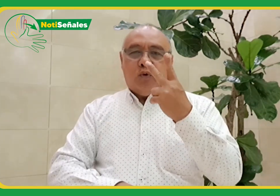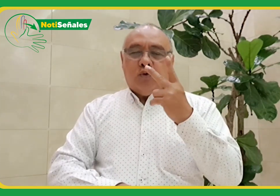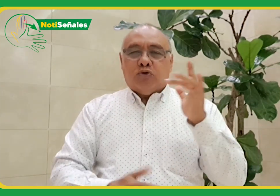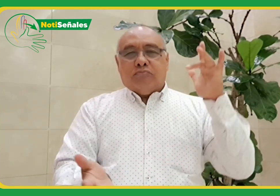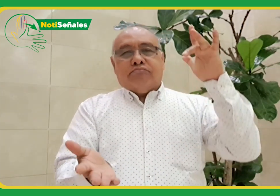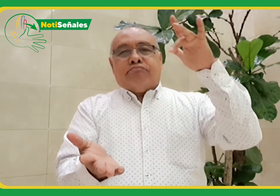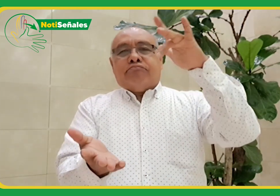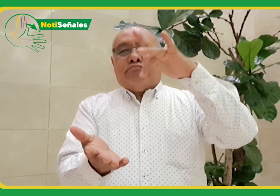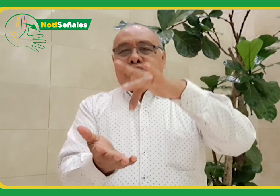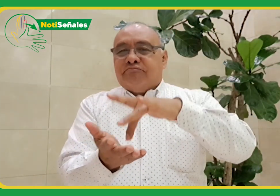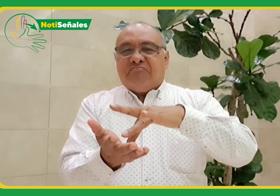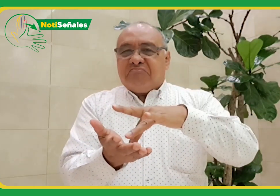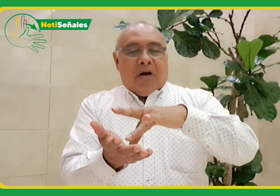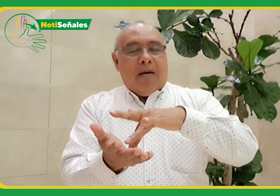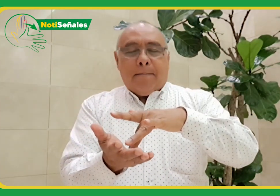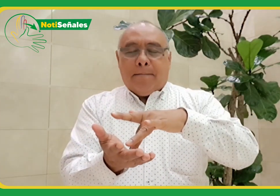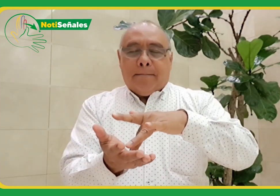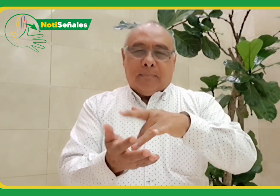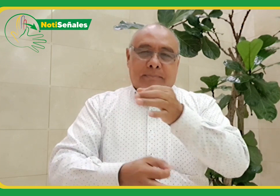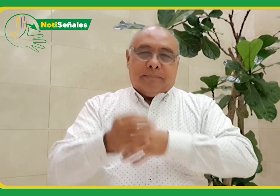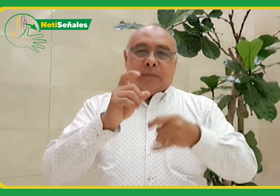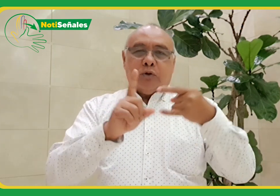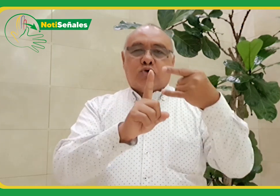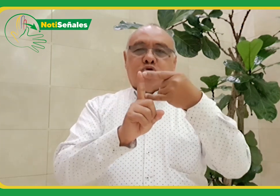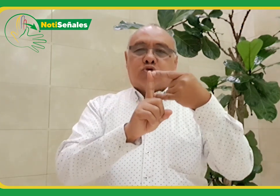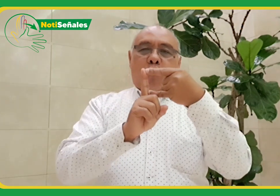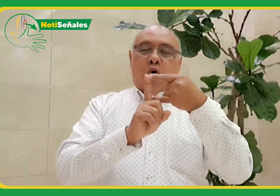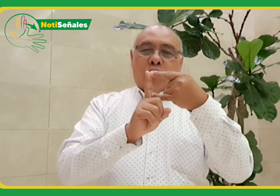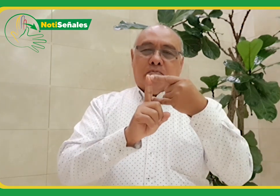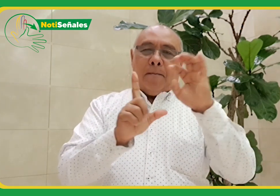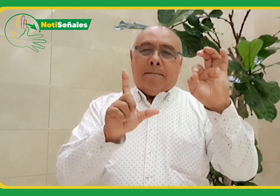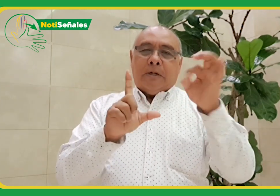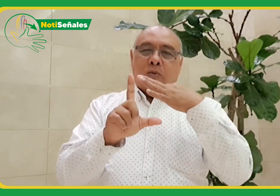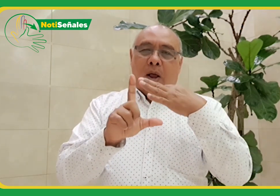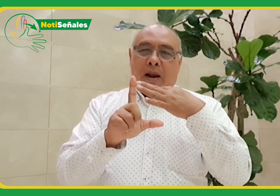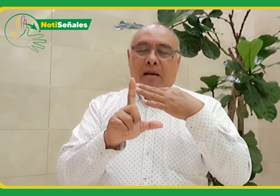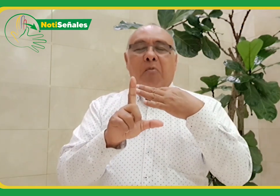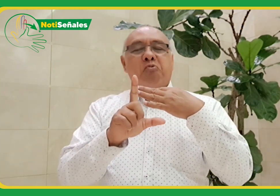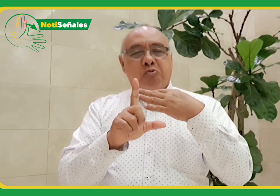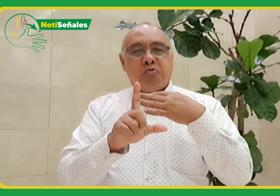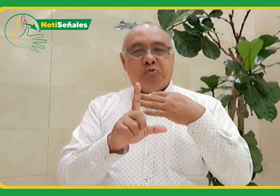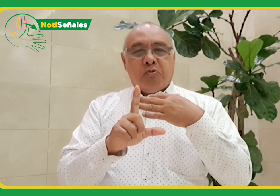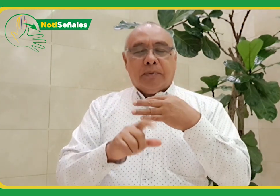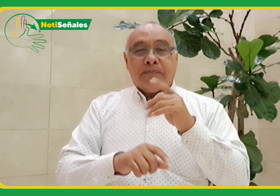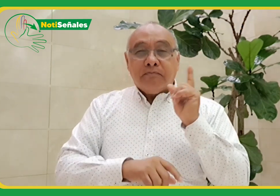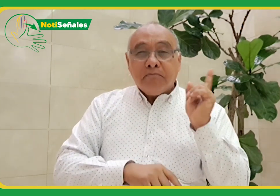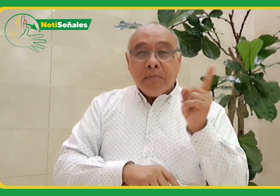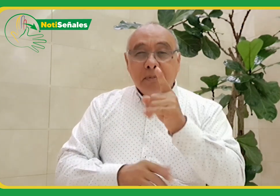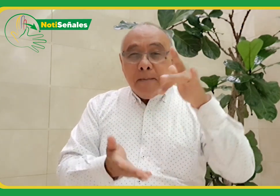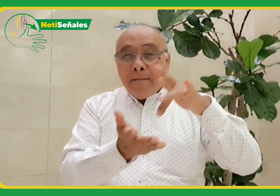participación de dos delegados por parte de colombia de manera virtual además la participación de representantes de